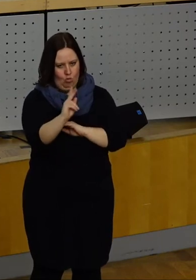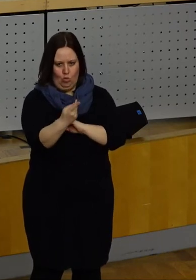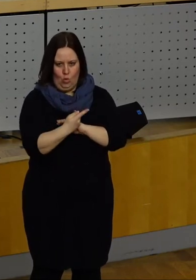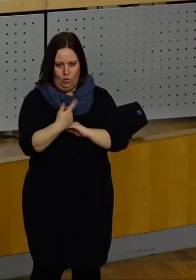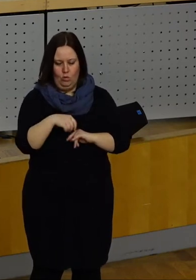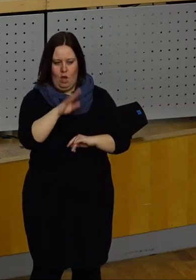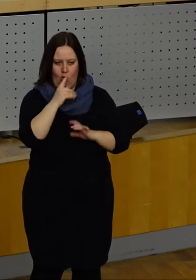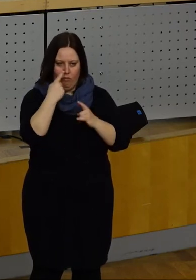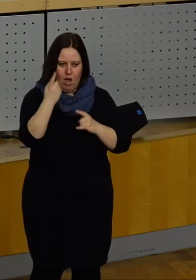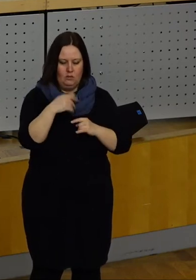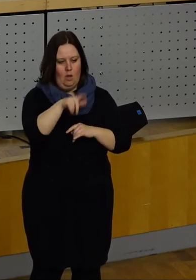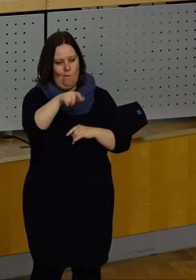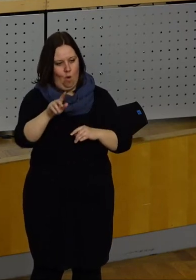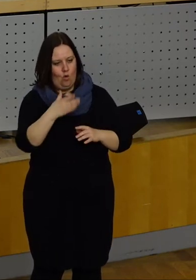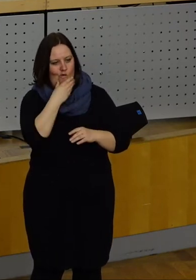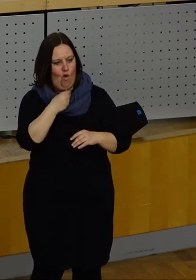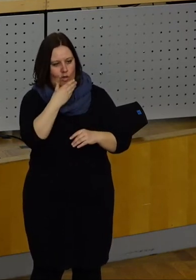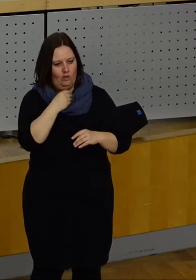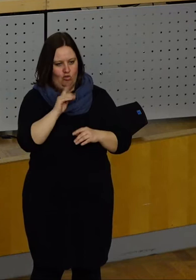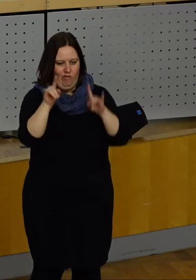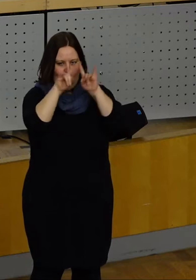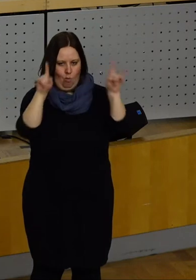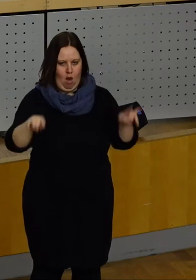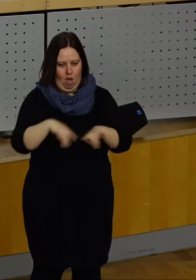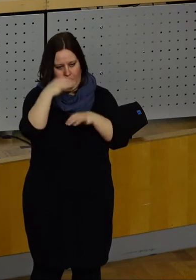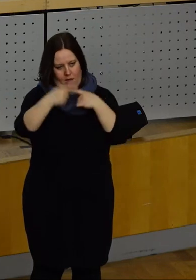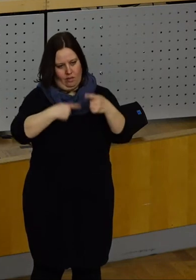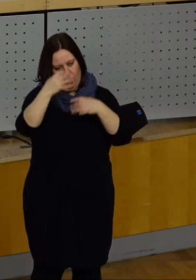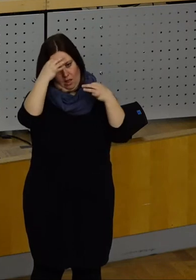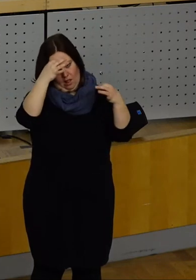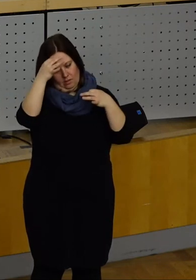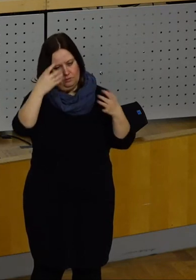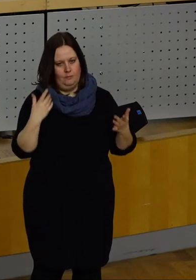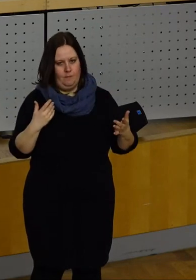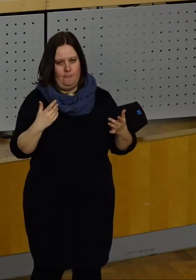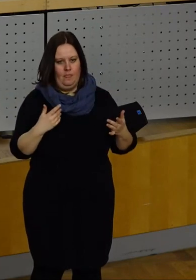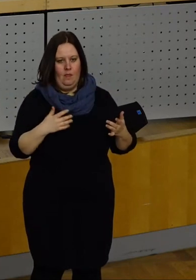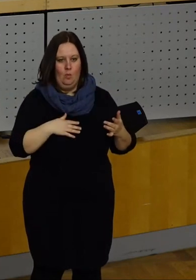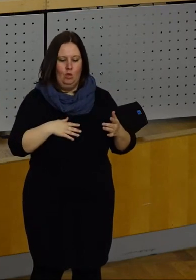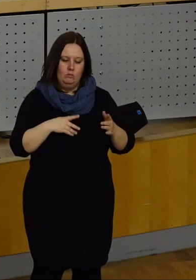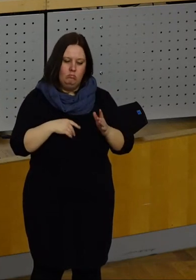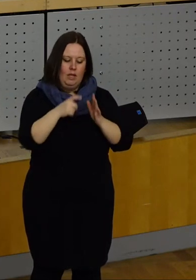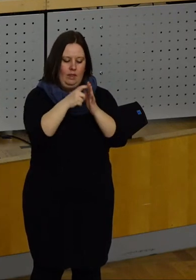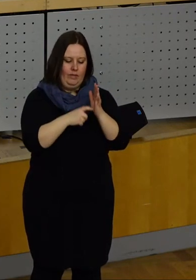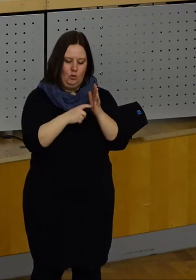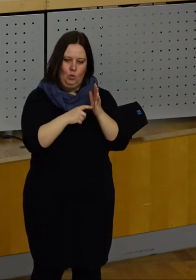verständlicher, bürgerfreundlicher Formulare. Der Kern für mich an dieser Definition,